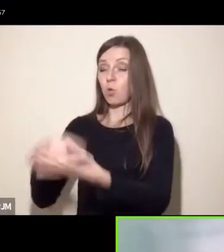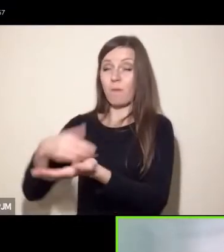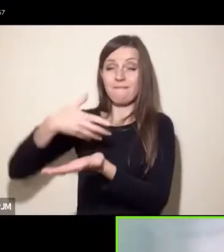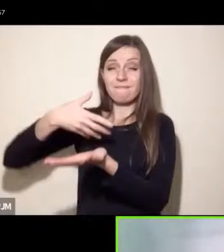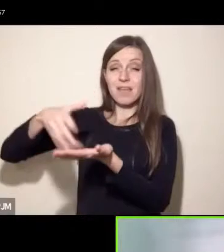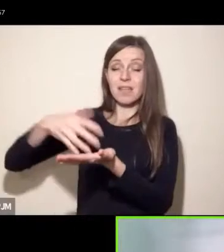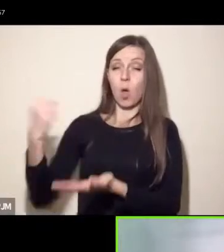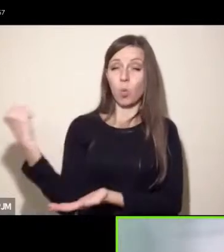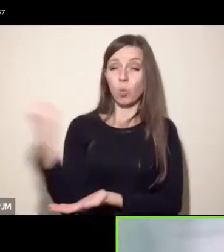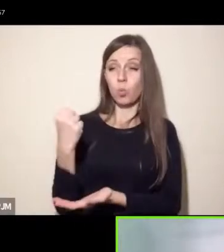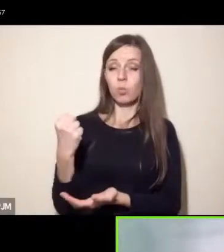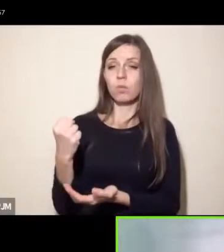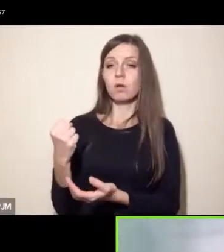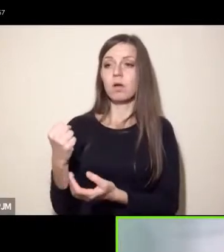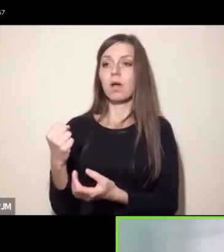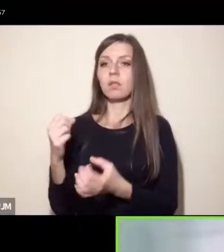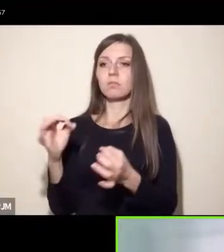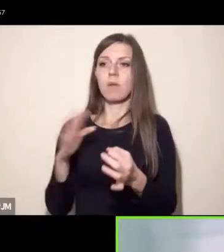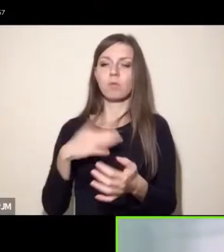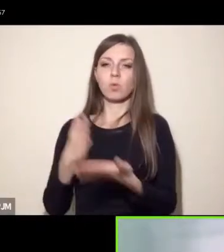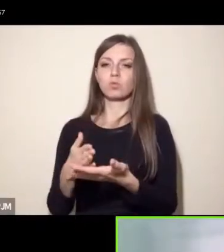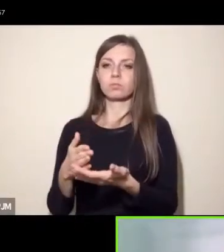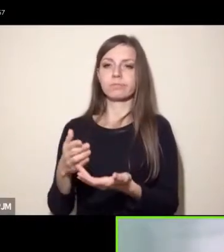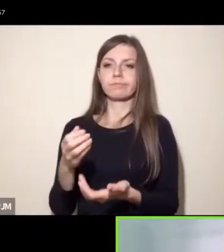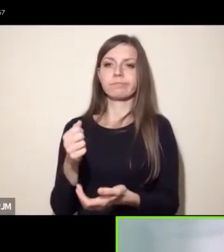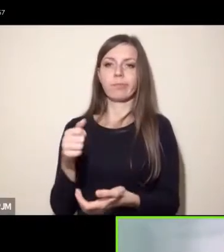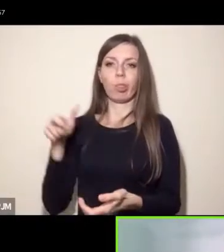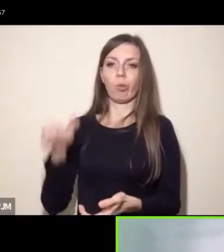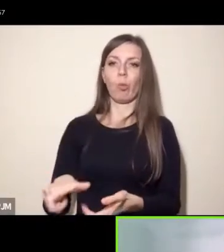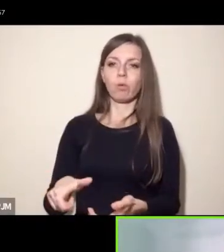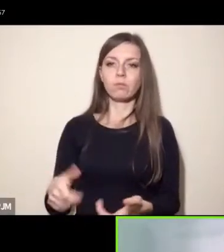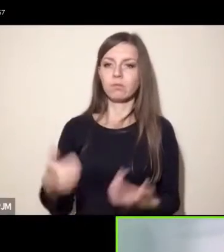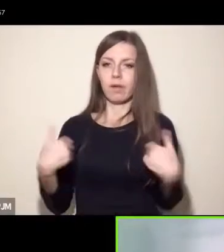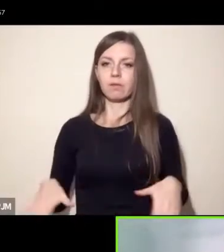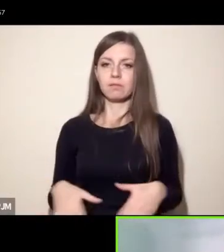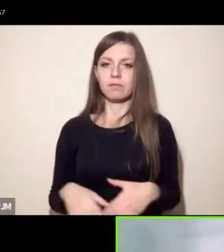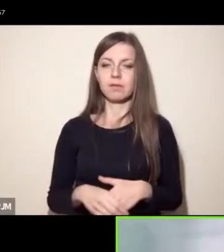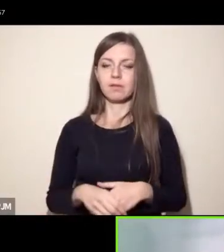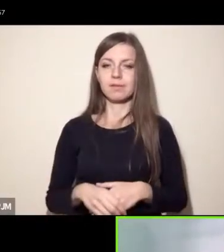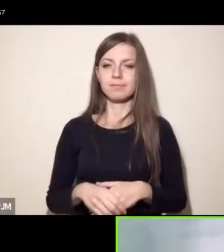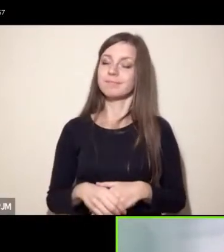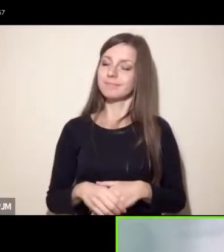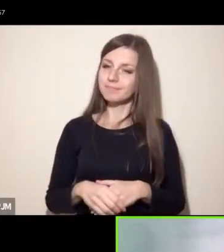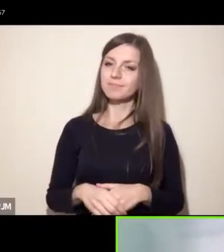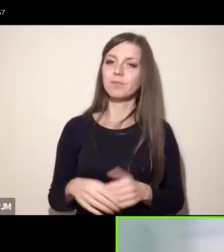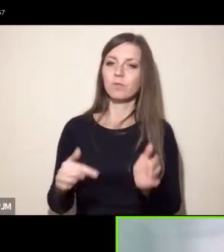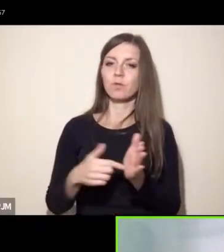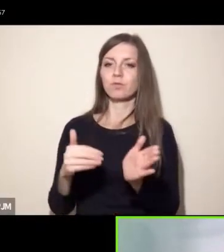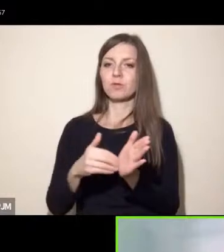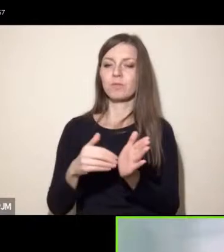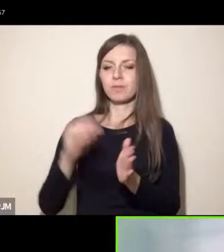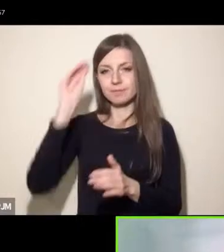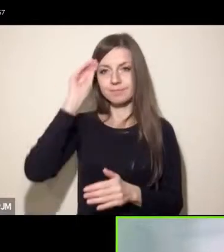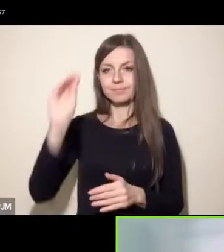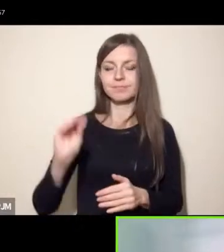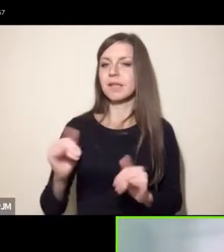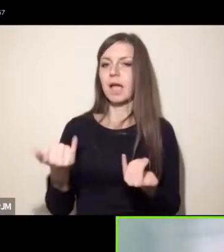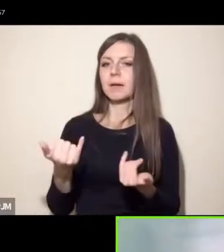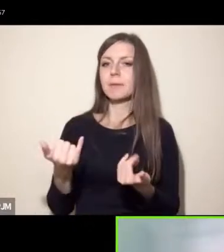zacząć bez gigantycznych długów przy okazji wspominano też o kosztach ewentualnej